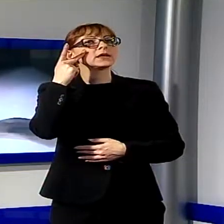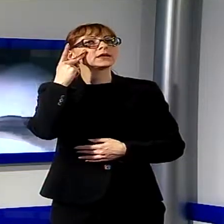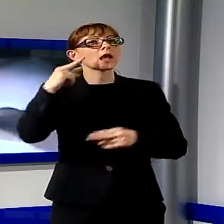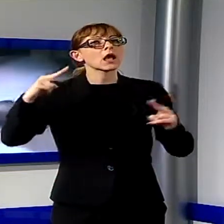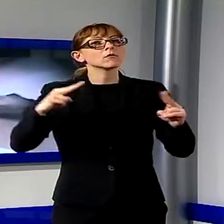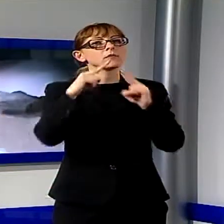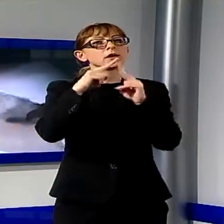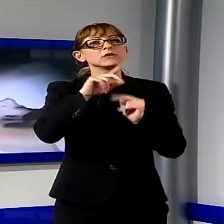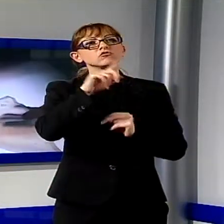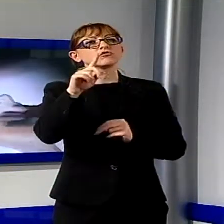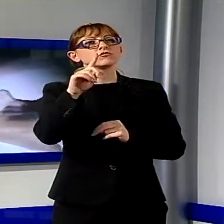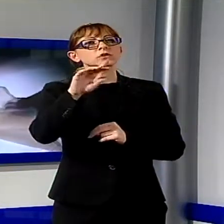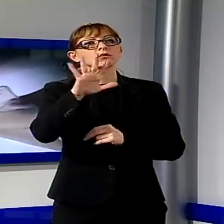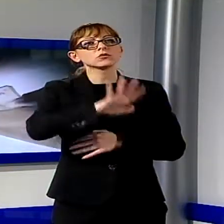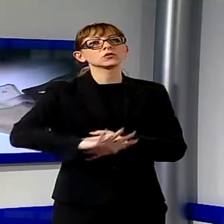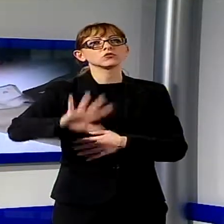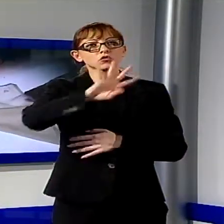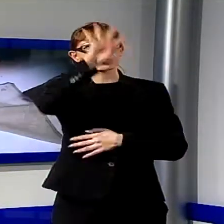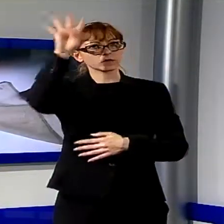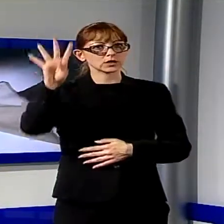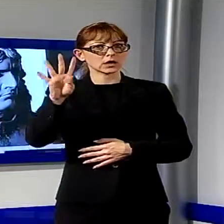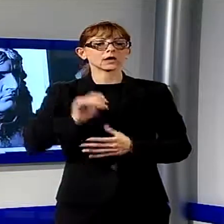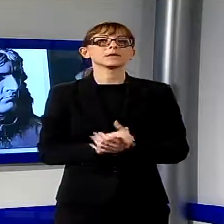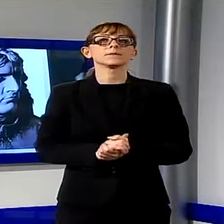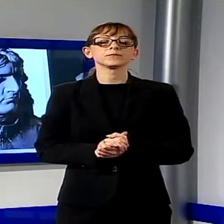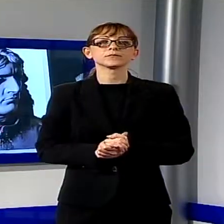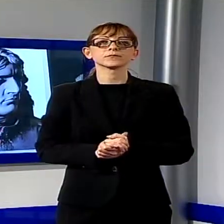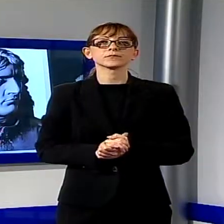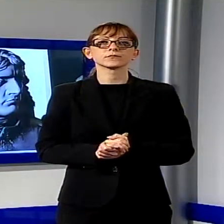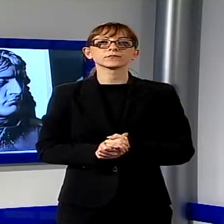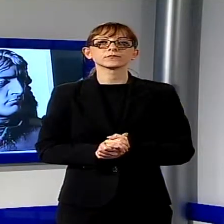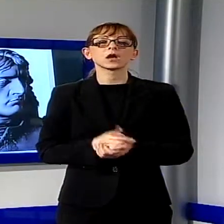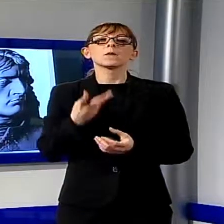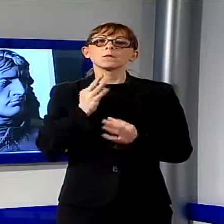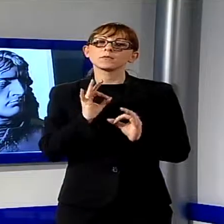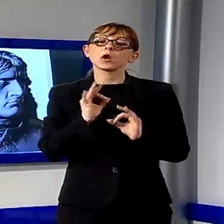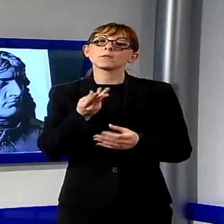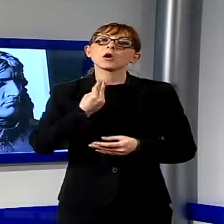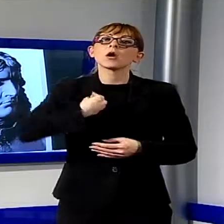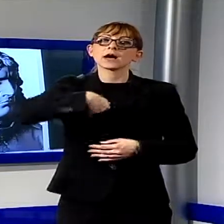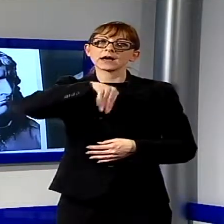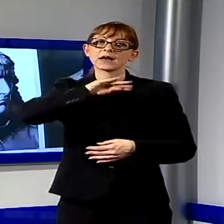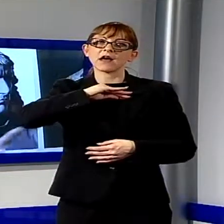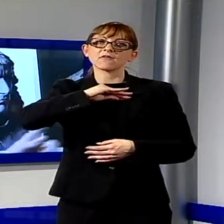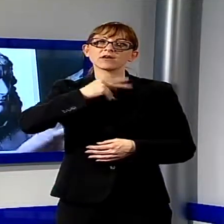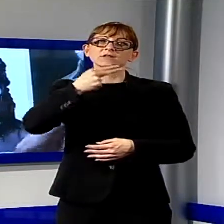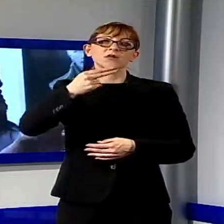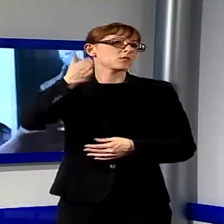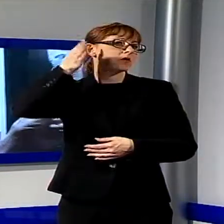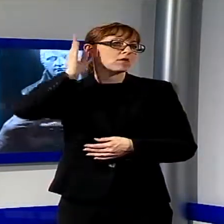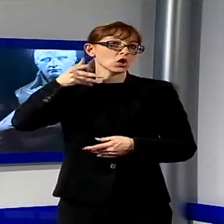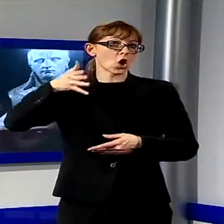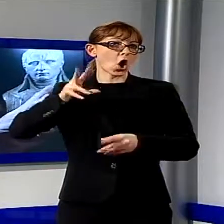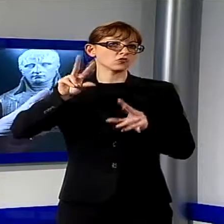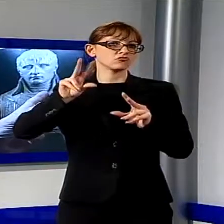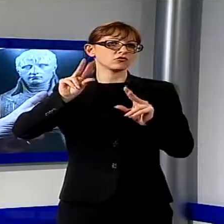appartenuti all'imperatore francese. Si tratta appunto di quella che una volta veniva chiamata cravatta e che oggi chiameremmo foulard.